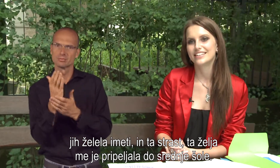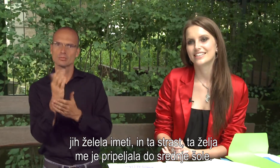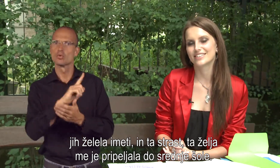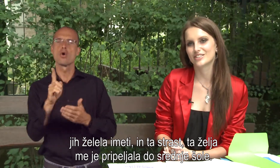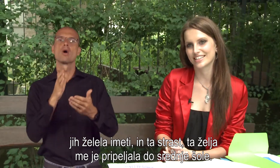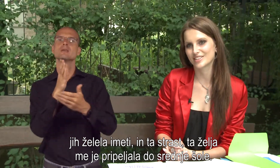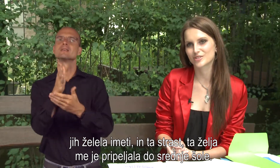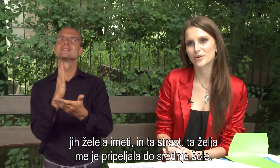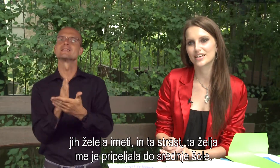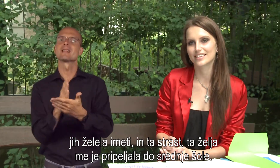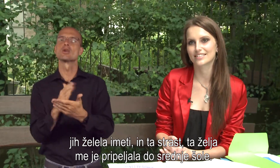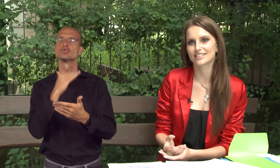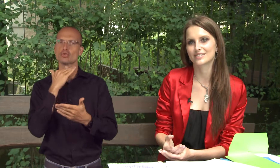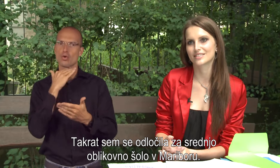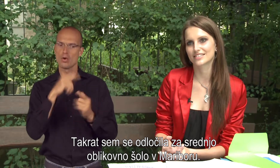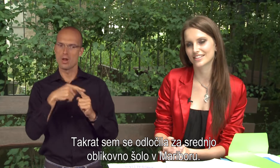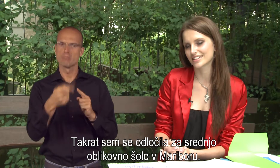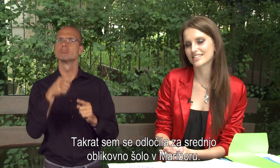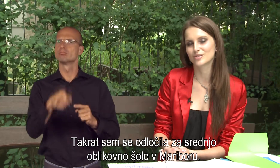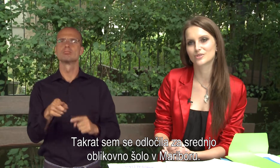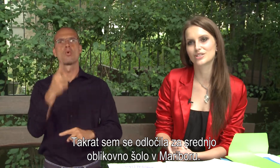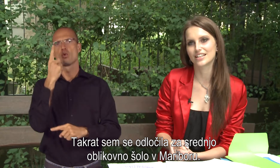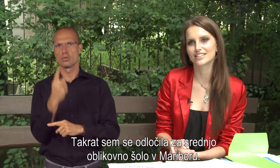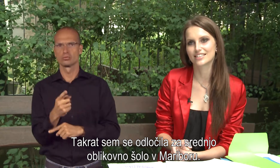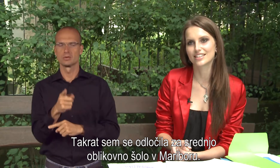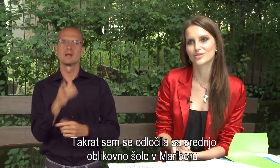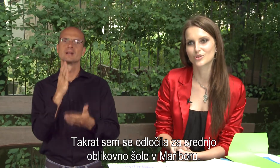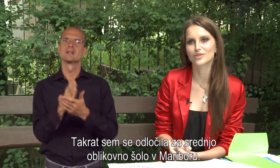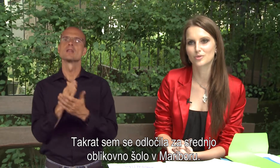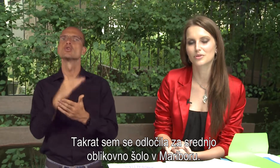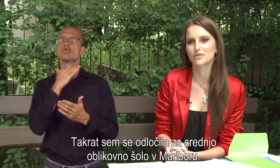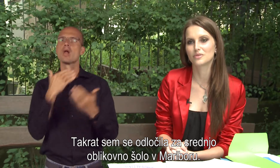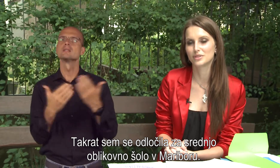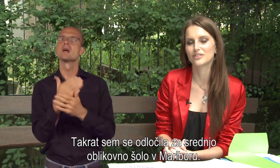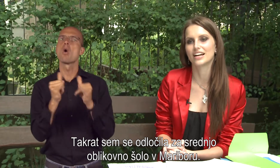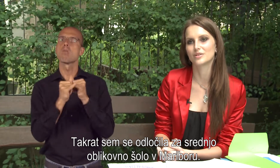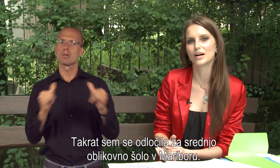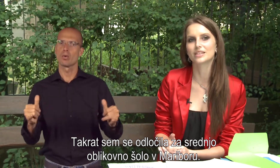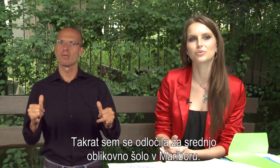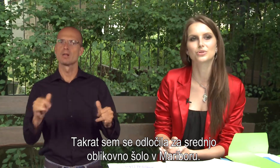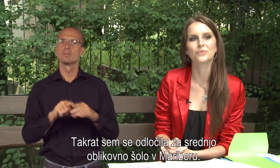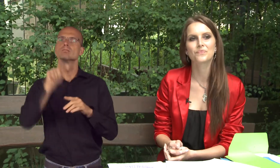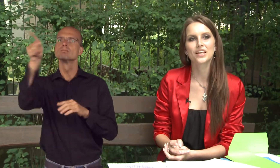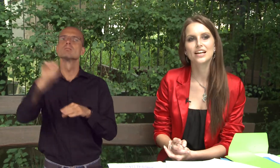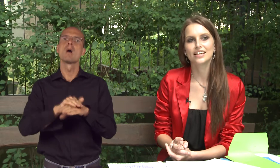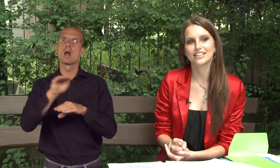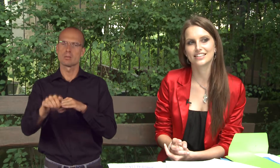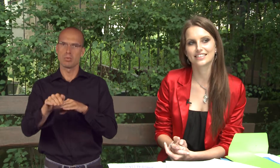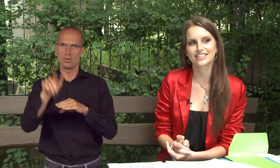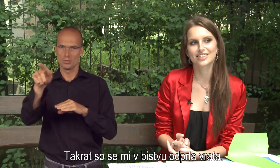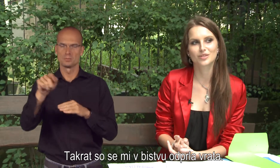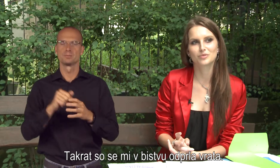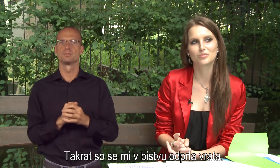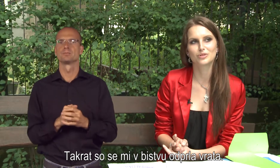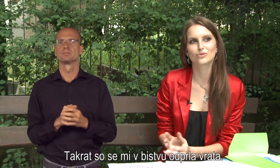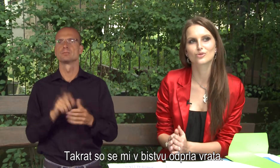srednje šole. Takrat sem se odločila za srednjo šolo za oblikovanje v Mariboru. In